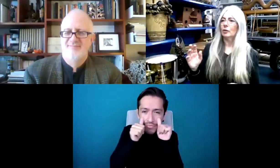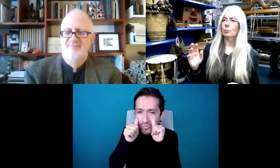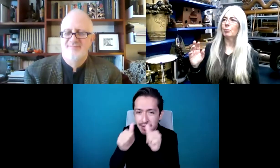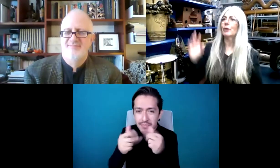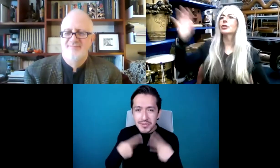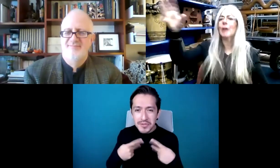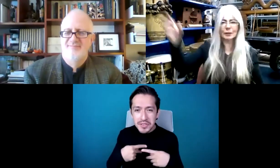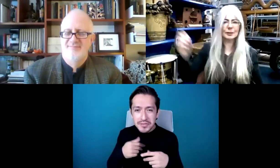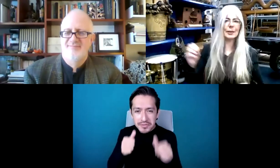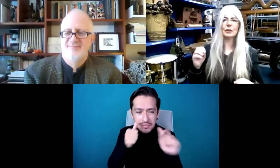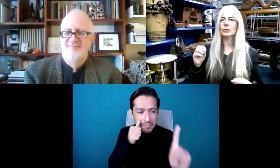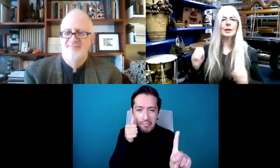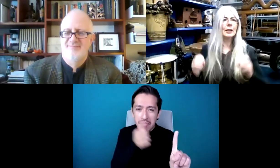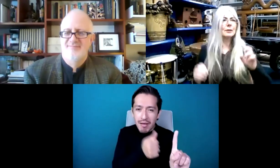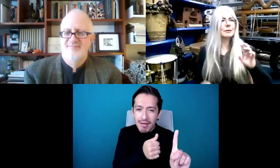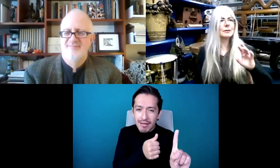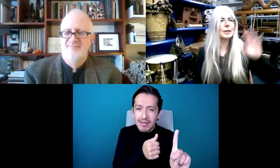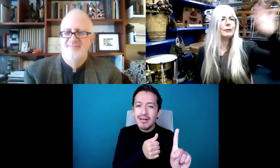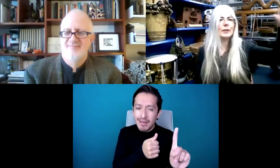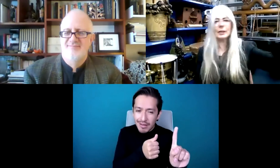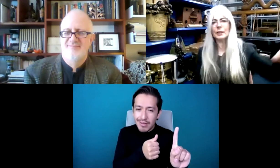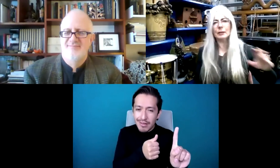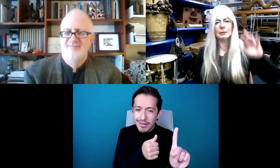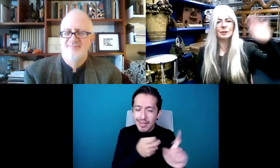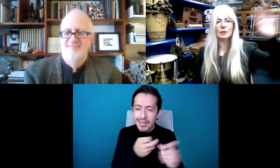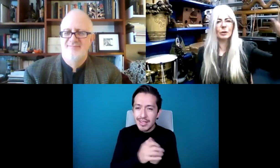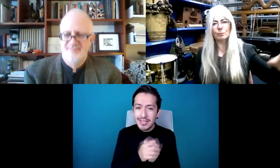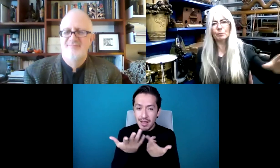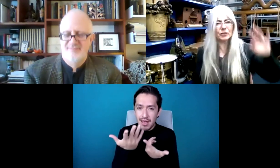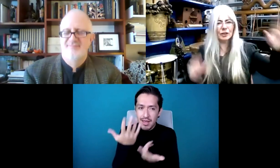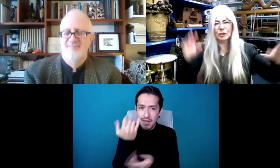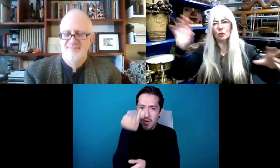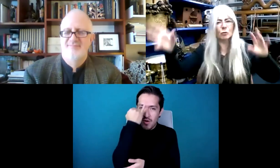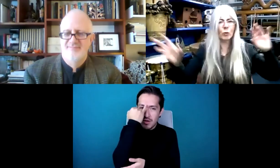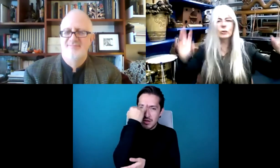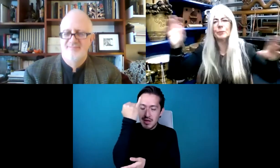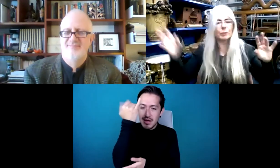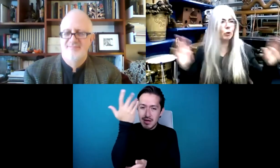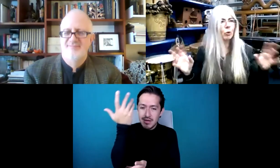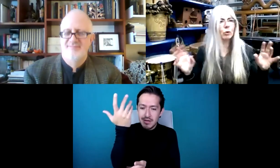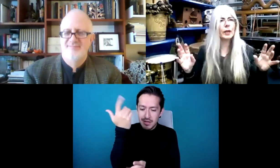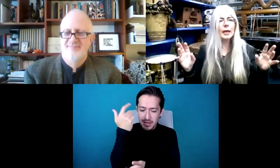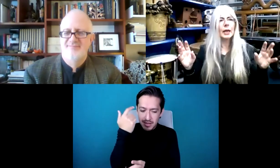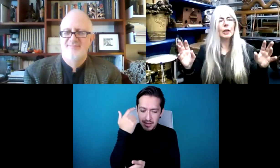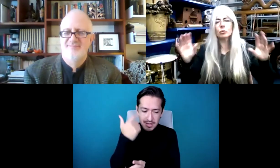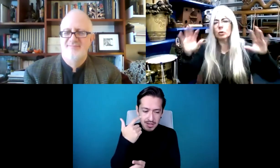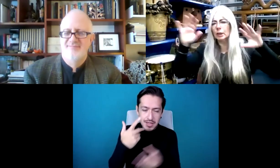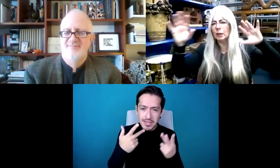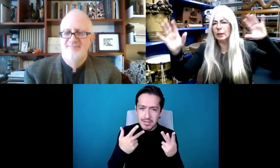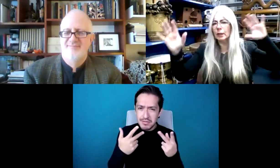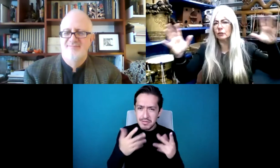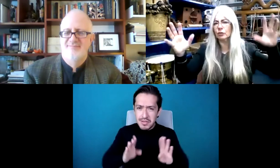Creo que este, este, esta idea y conceptos, las personalidades